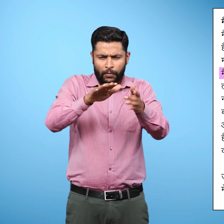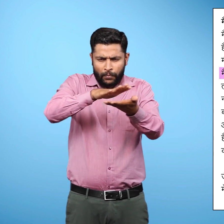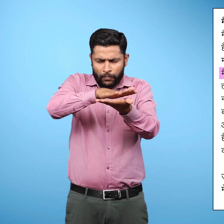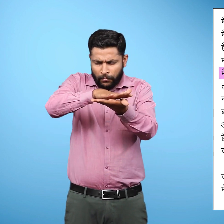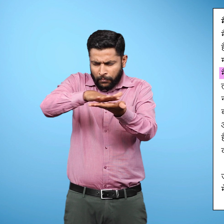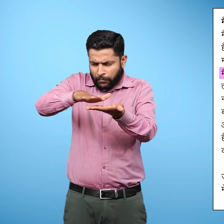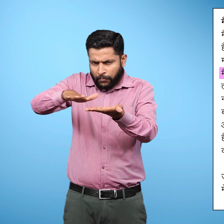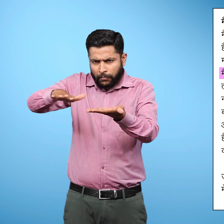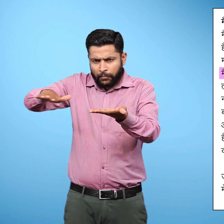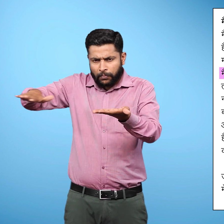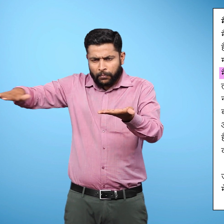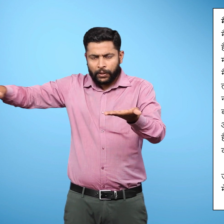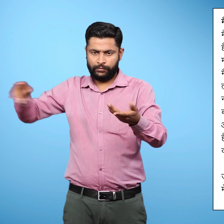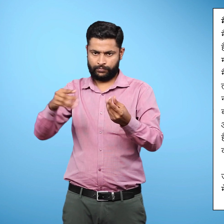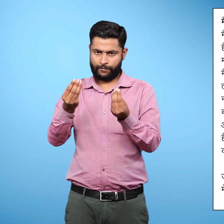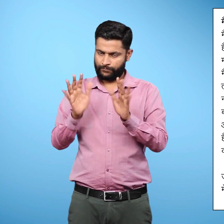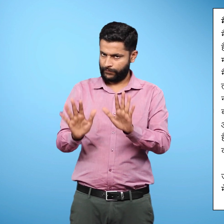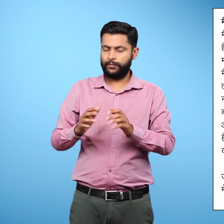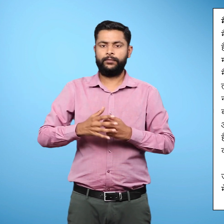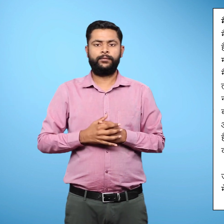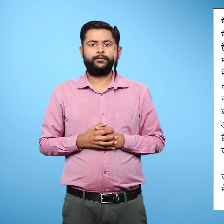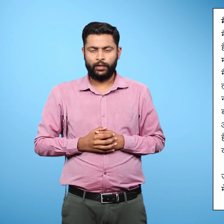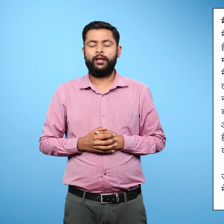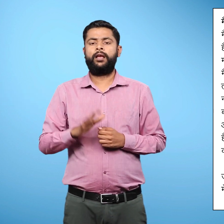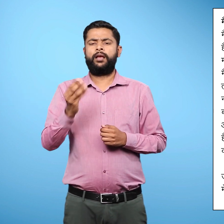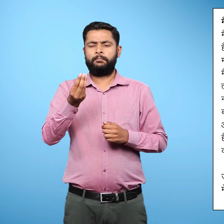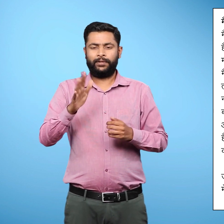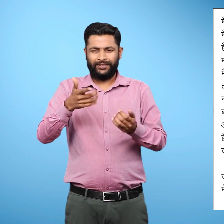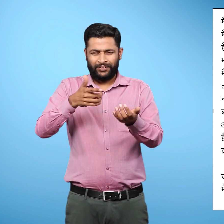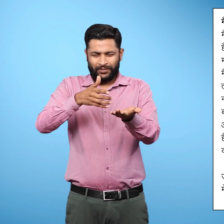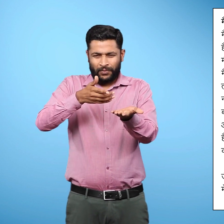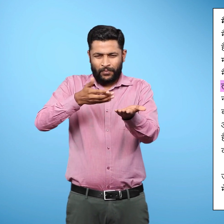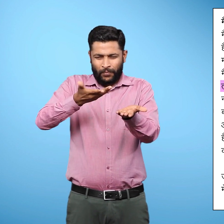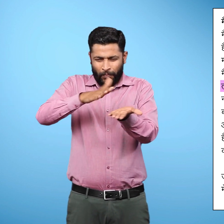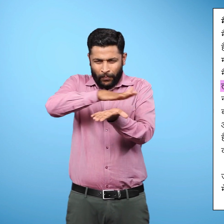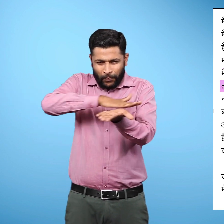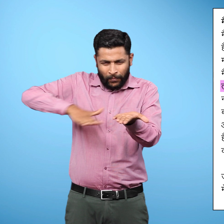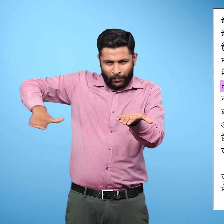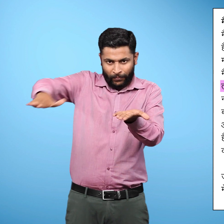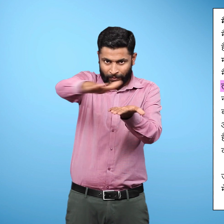हैं। कुछ उर्मिल तथा तरंगित हो सकते